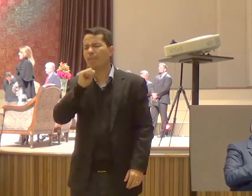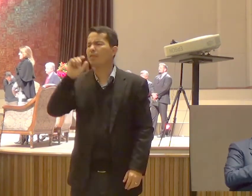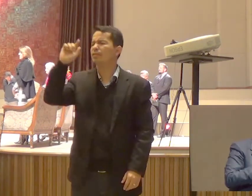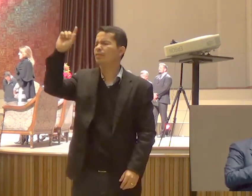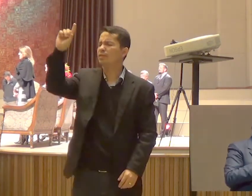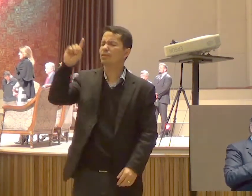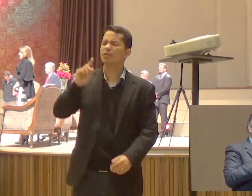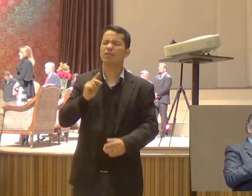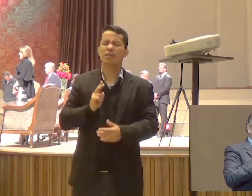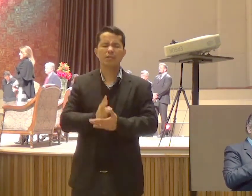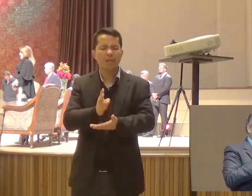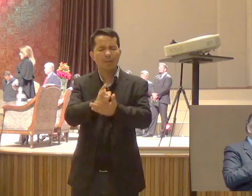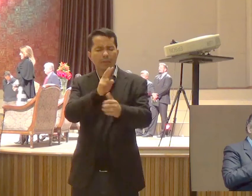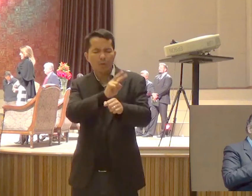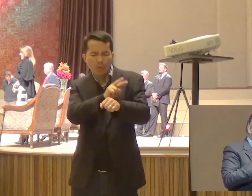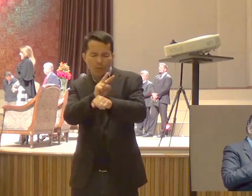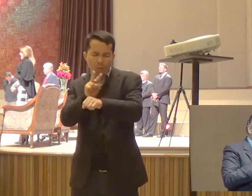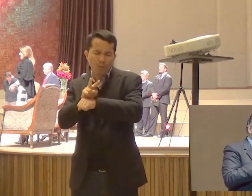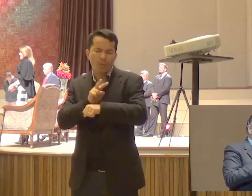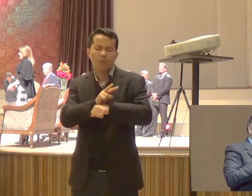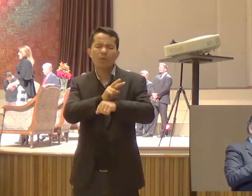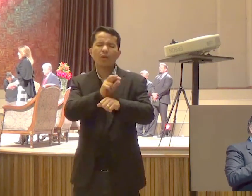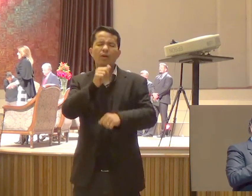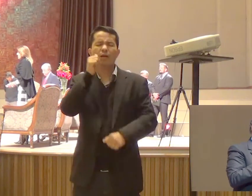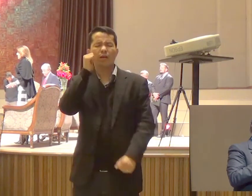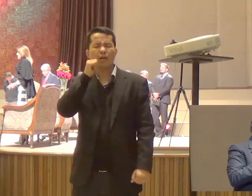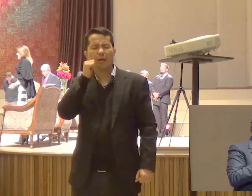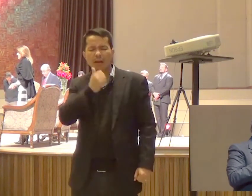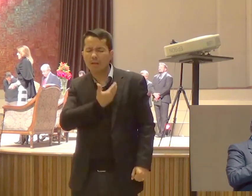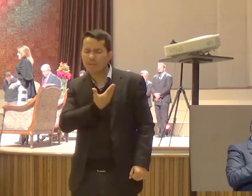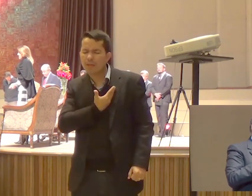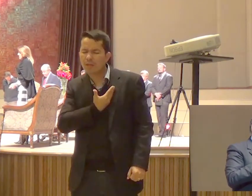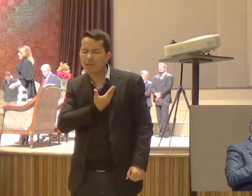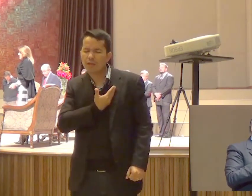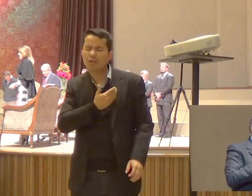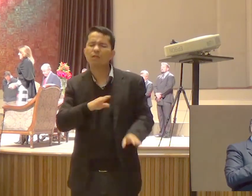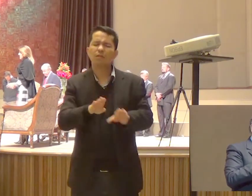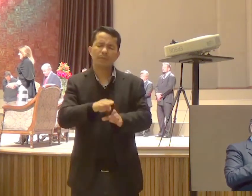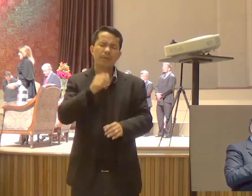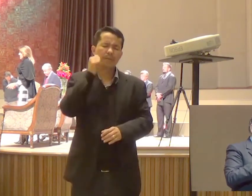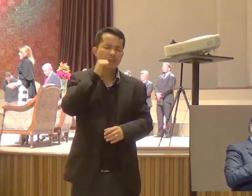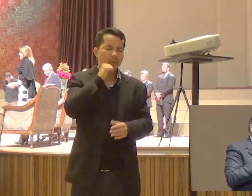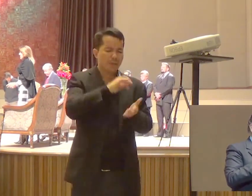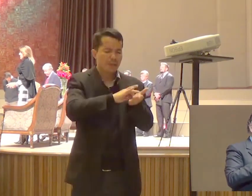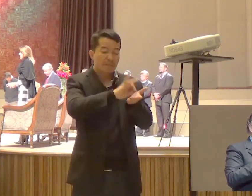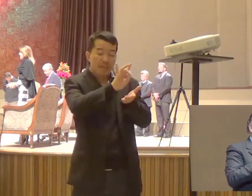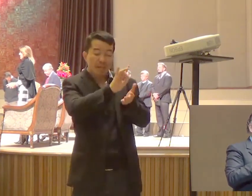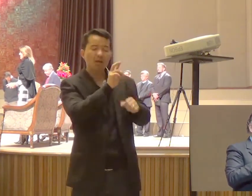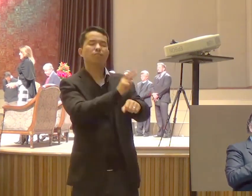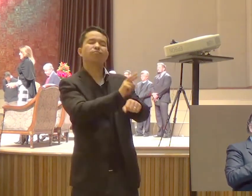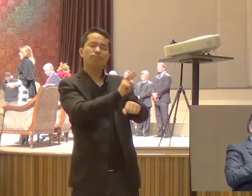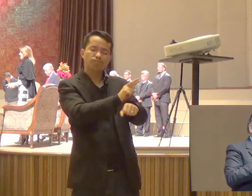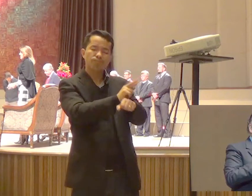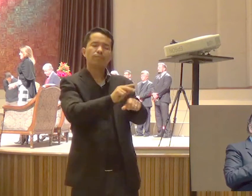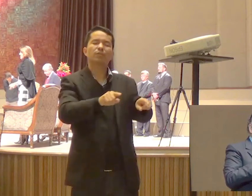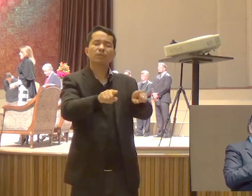De pastorear Suas amigas E até As suas inimigas Com oração Com